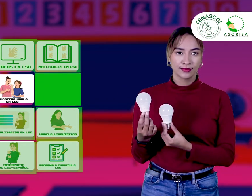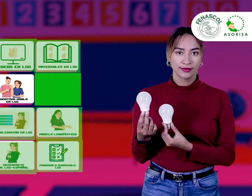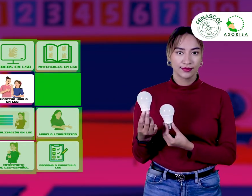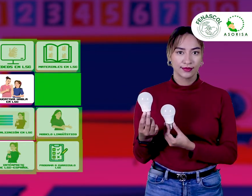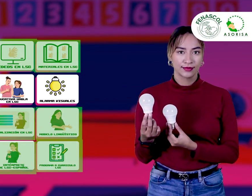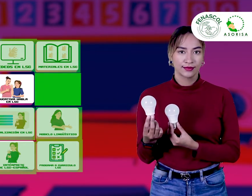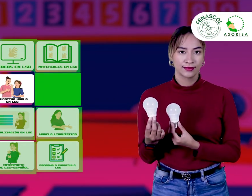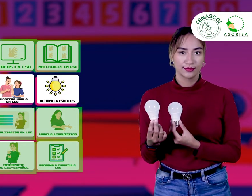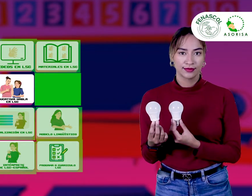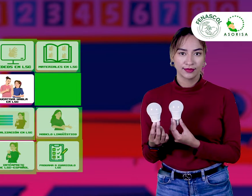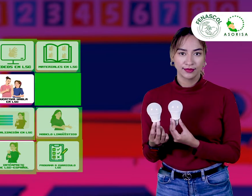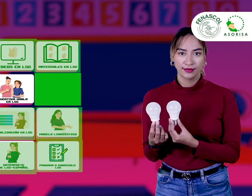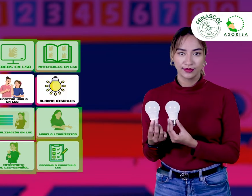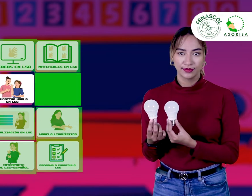Alarmas visuales.